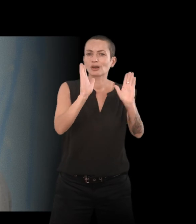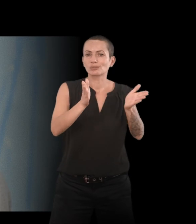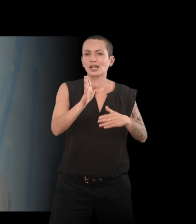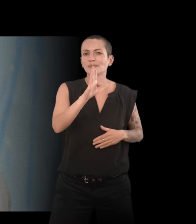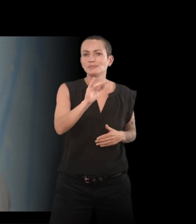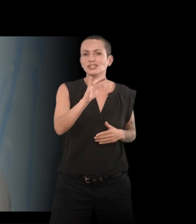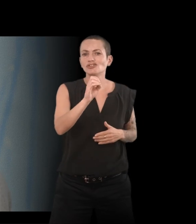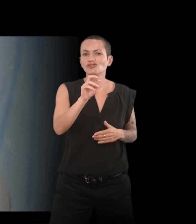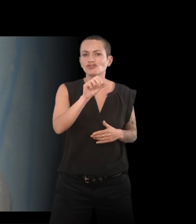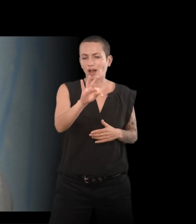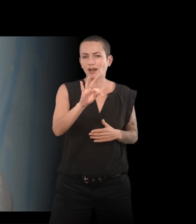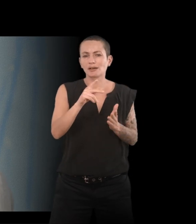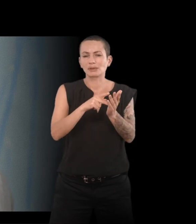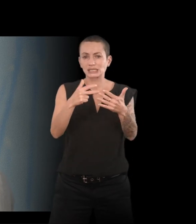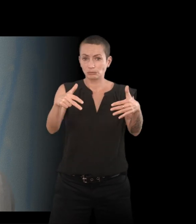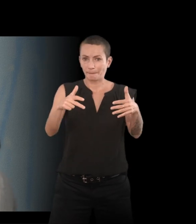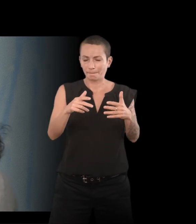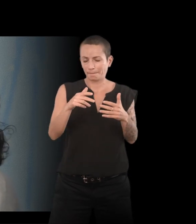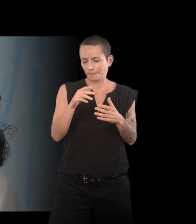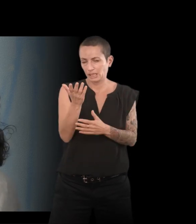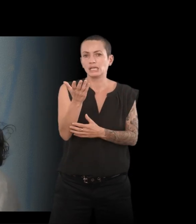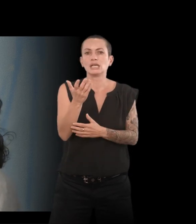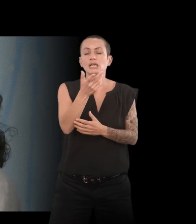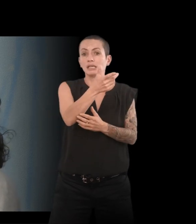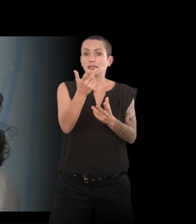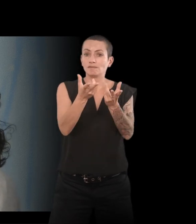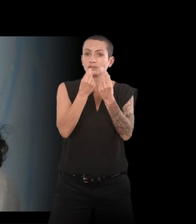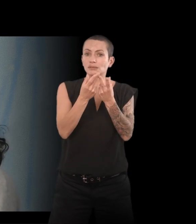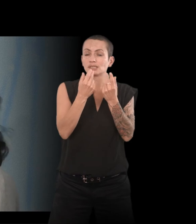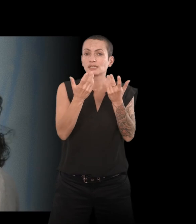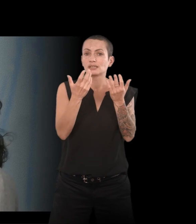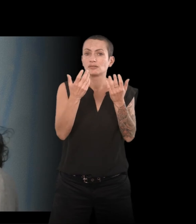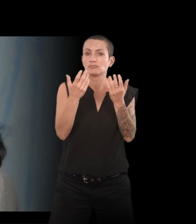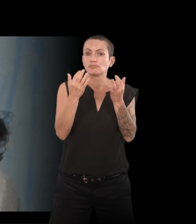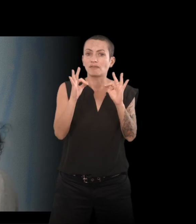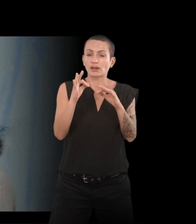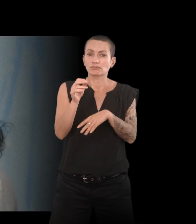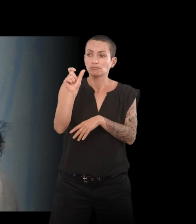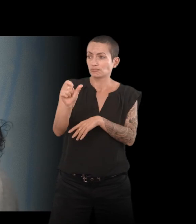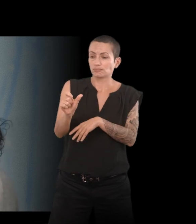dans le 18e arrondissement. Vous, vous parlez aussi des... Même les médecins deviennent des personnages, en fait.